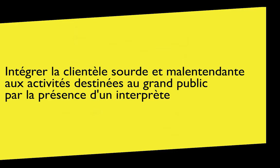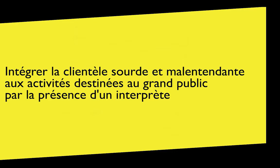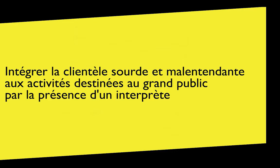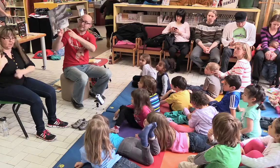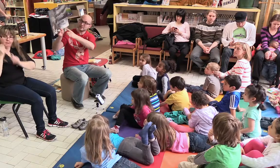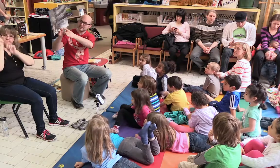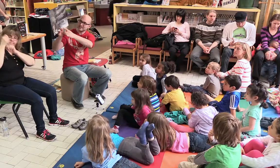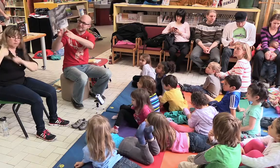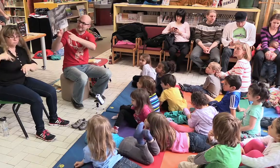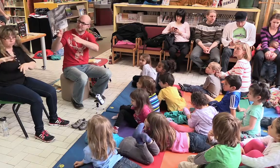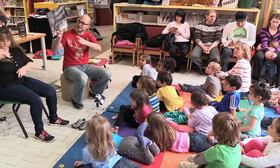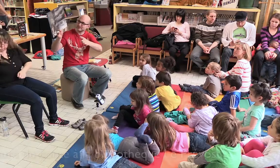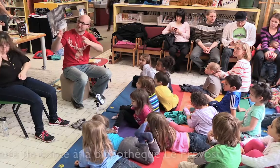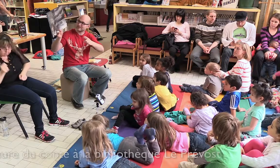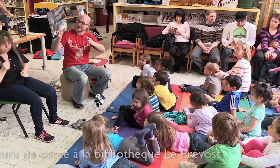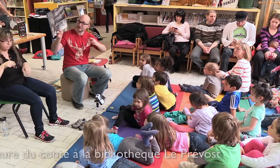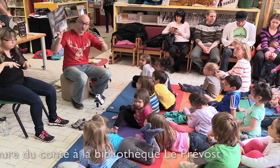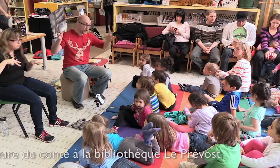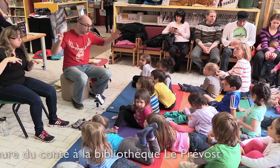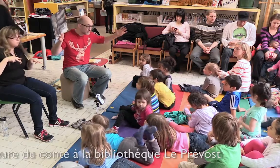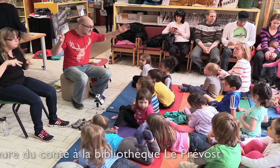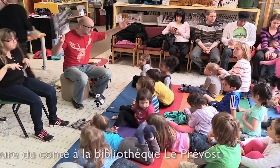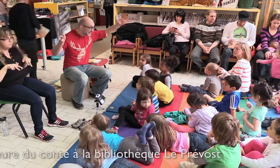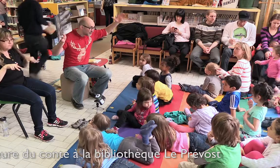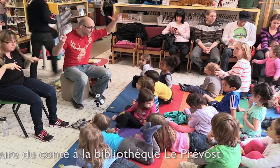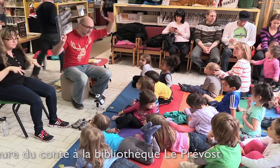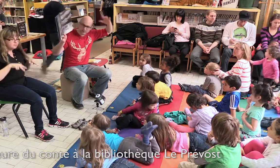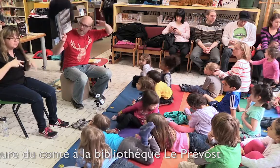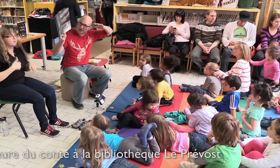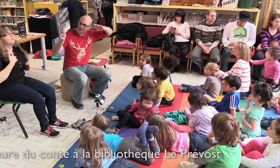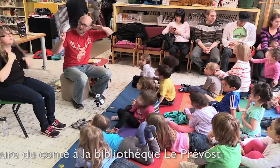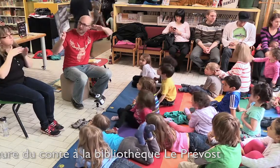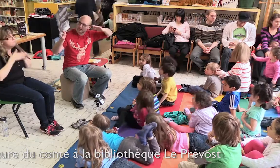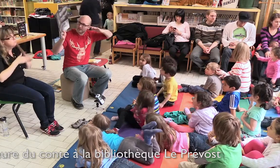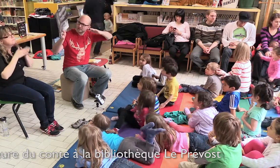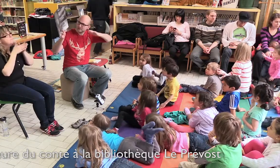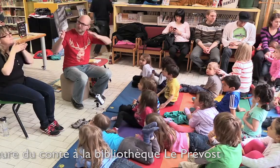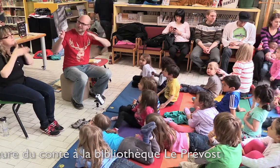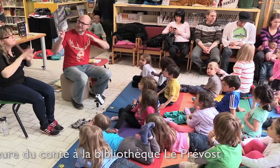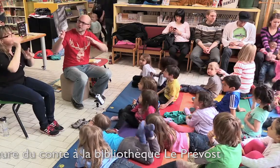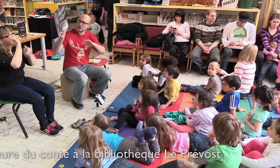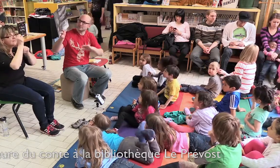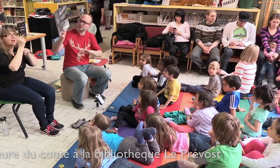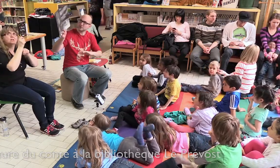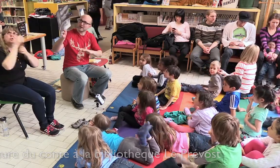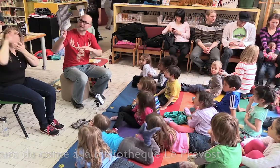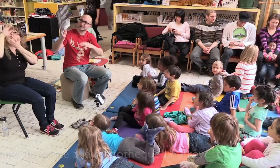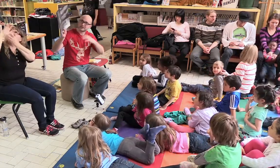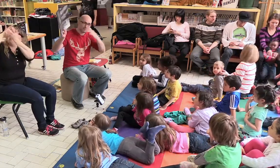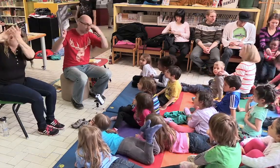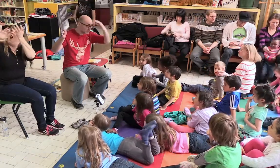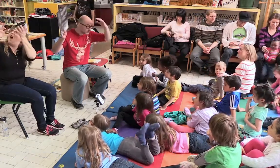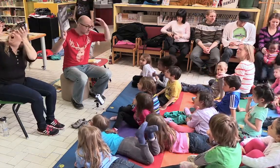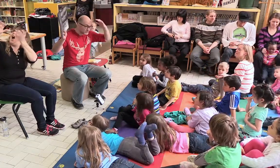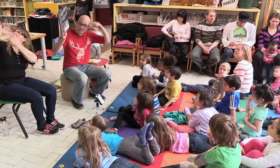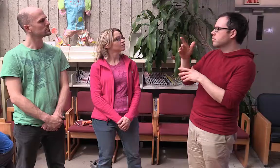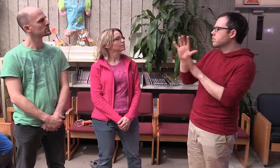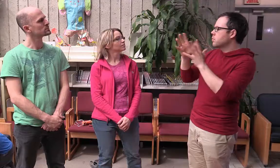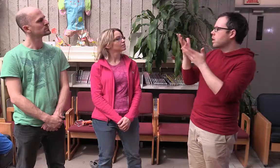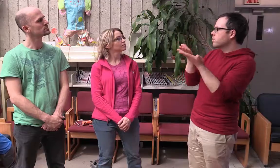À peine utile quitté le rivage, que le ciel devient noir. D'énormes nuages s'amoncent dans le ciel. Comment vous